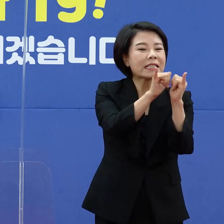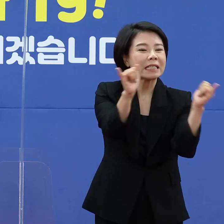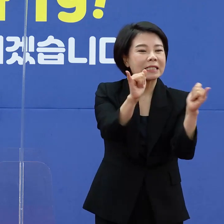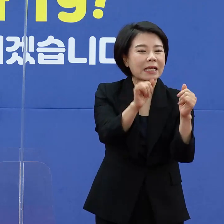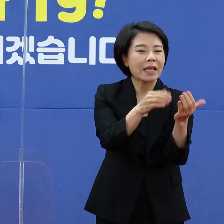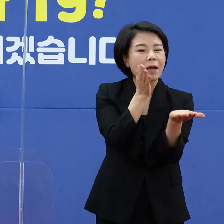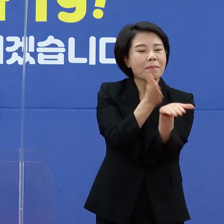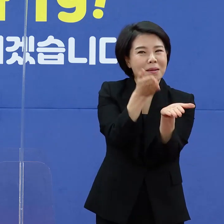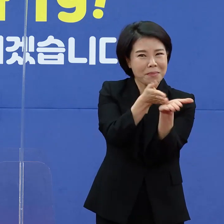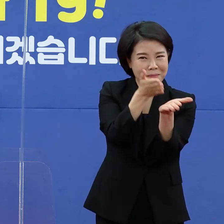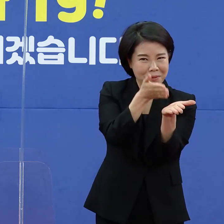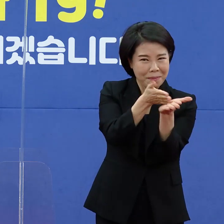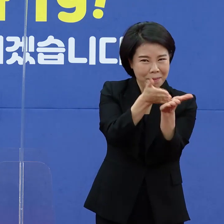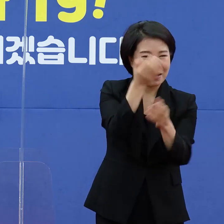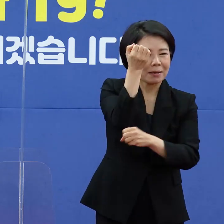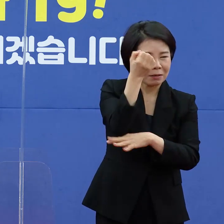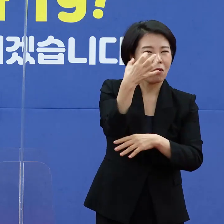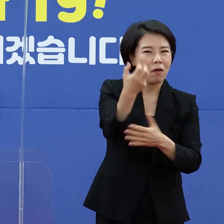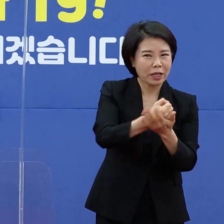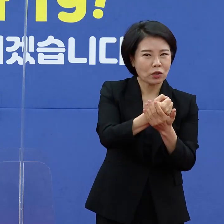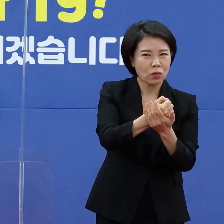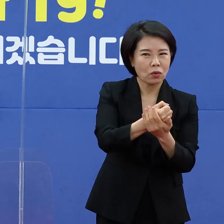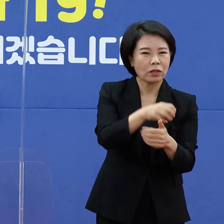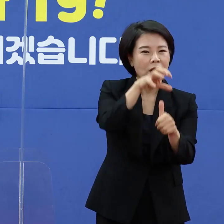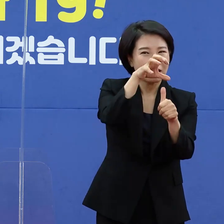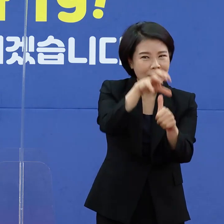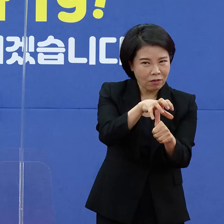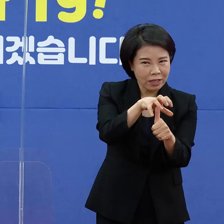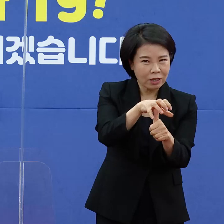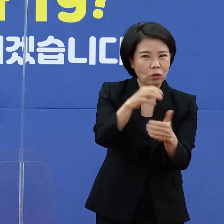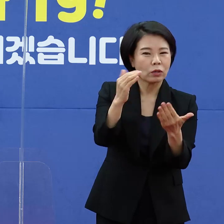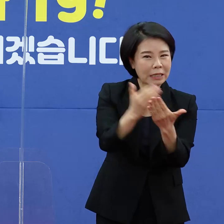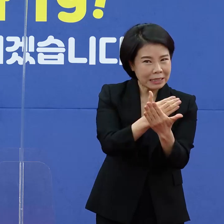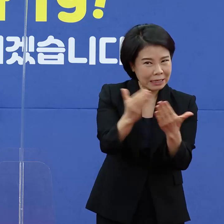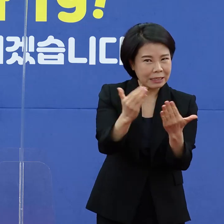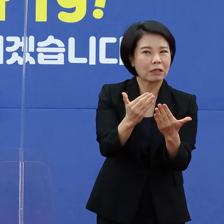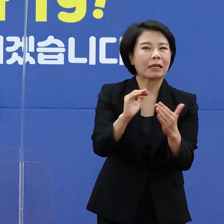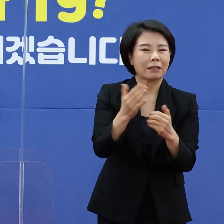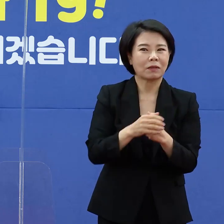진술을 바탕으로 접촉자 및 격리 대상자를 분류하게 됩니다.